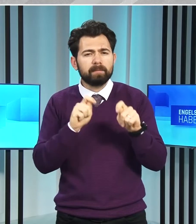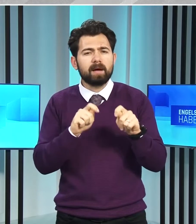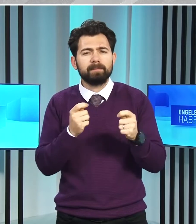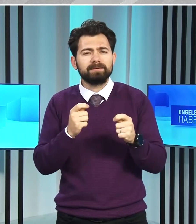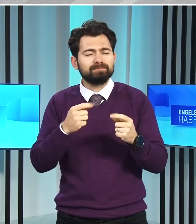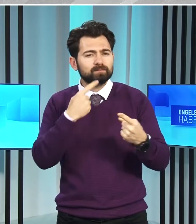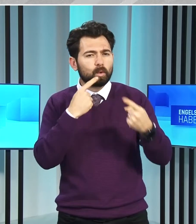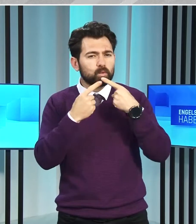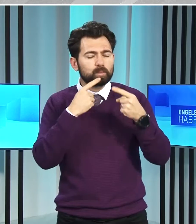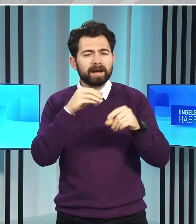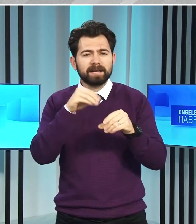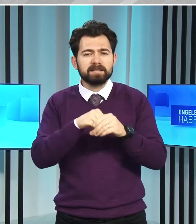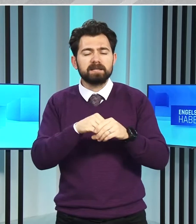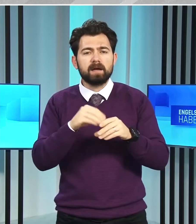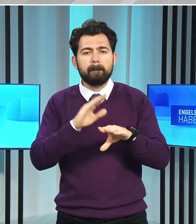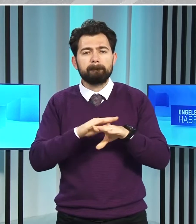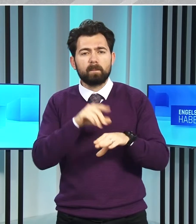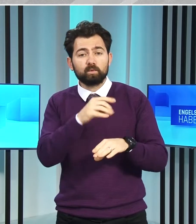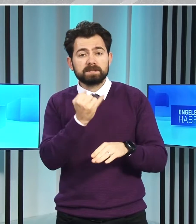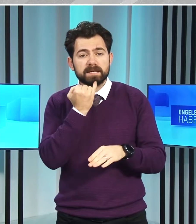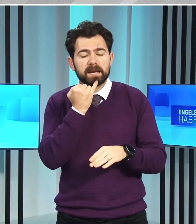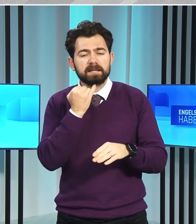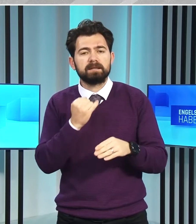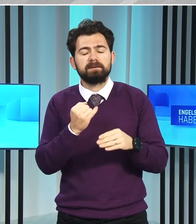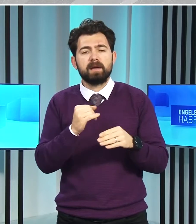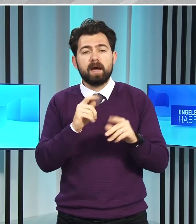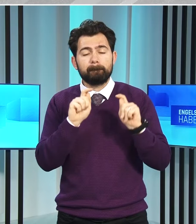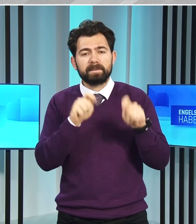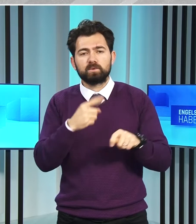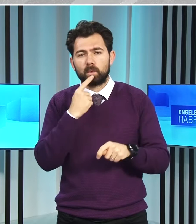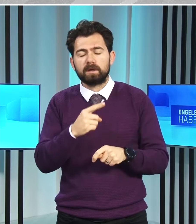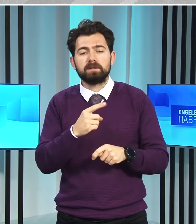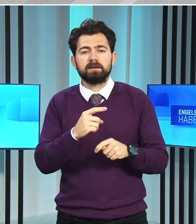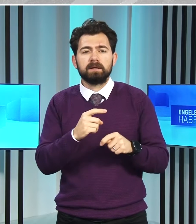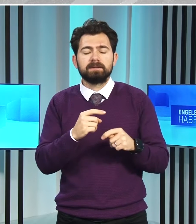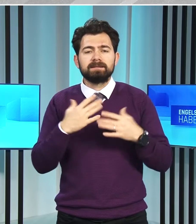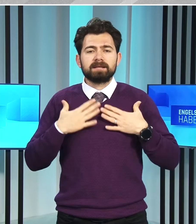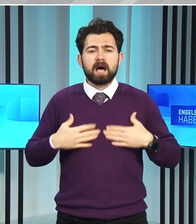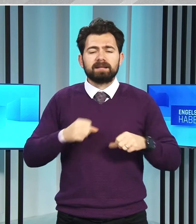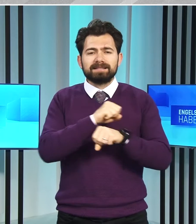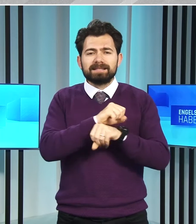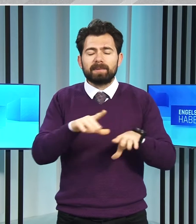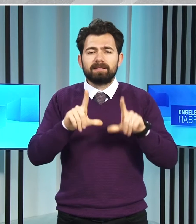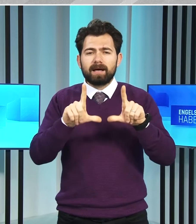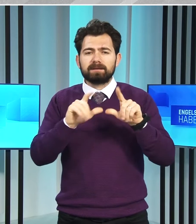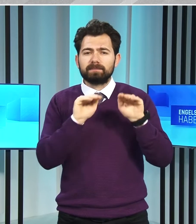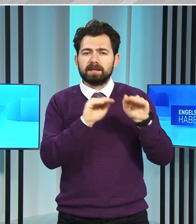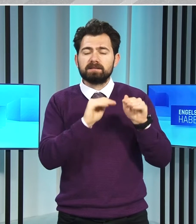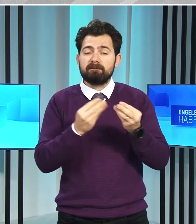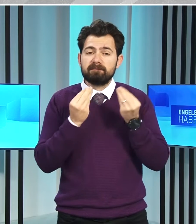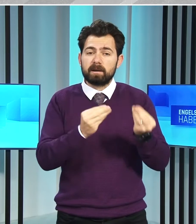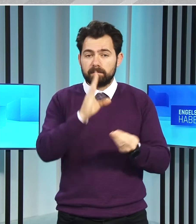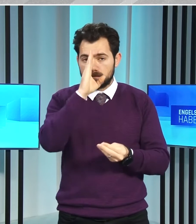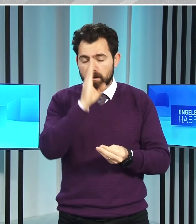ziyareti gerçekleştirdiklerini, sağlık sistemine gereken desteği verme kararlılığında